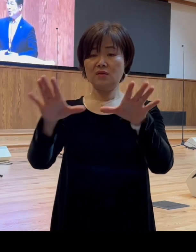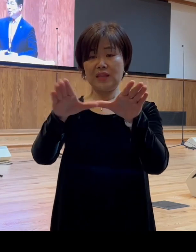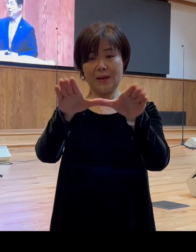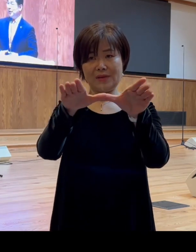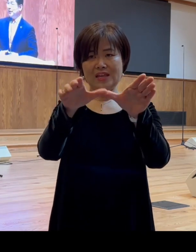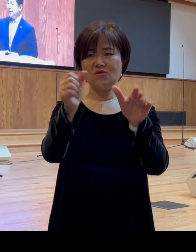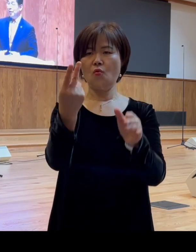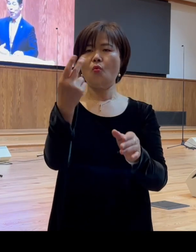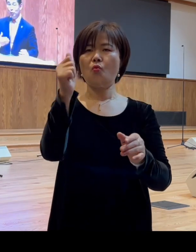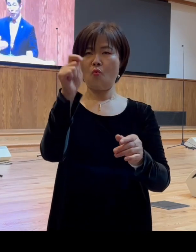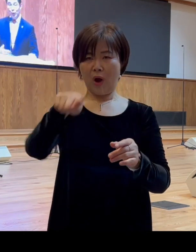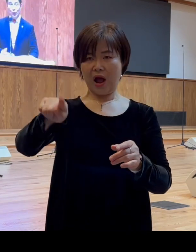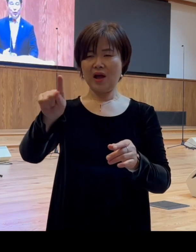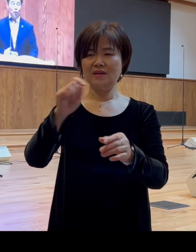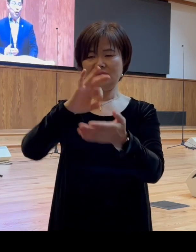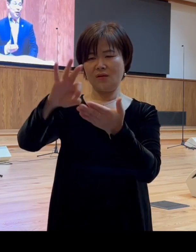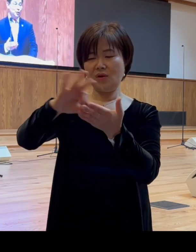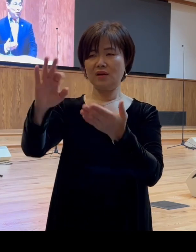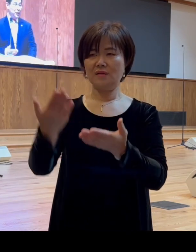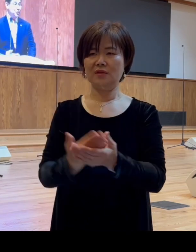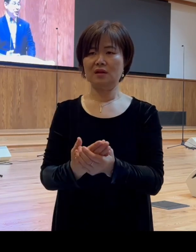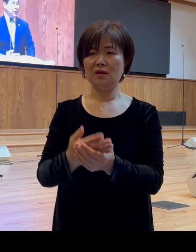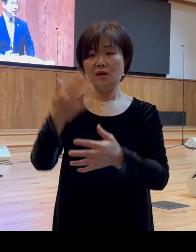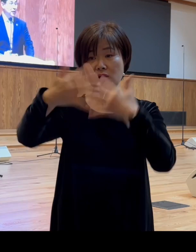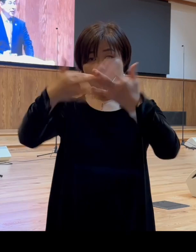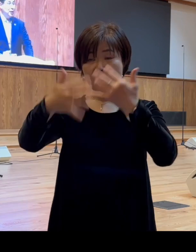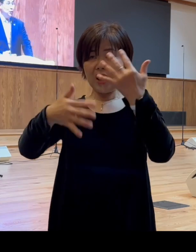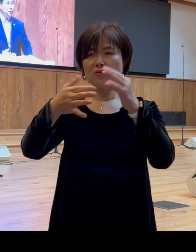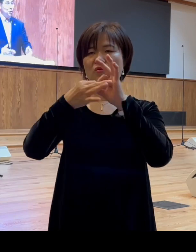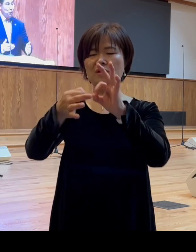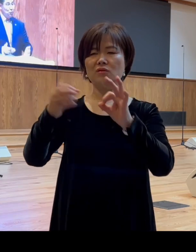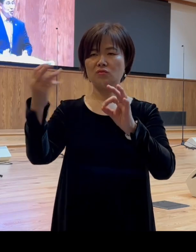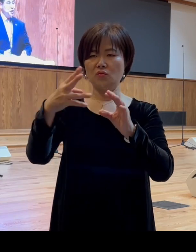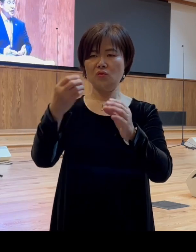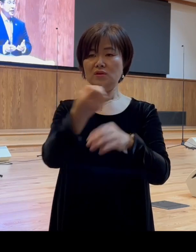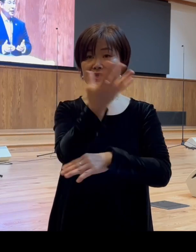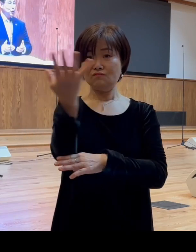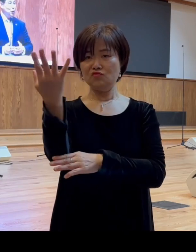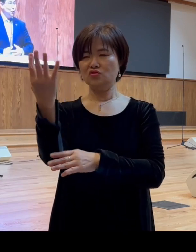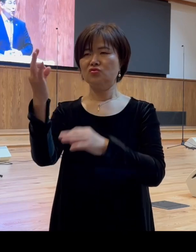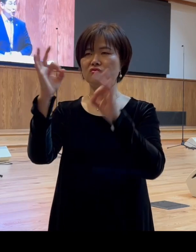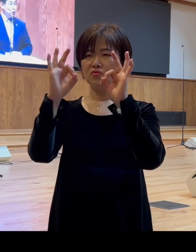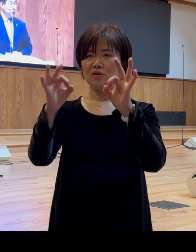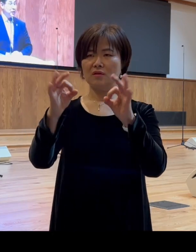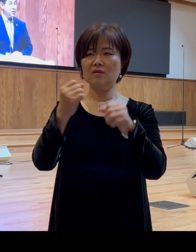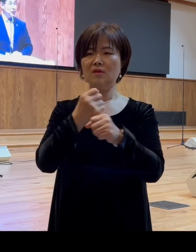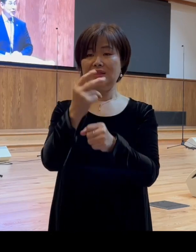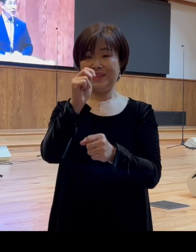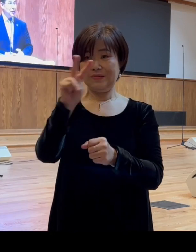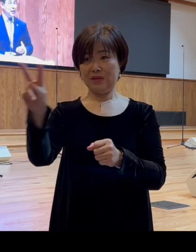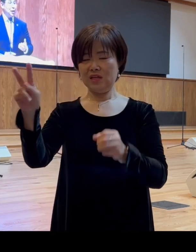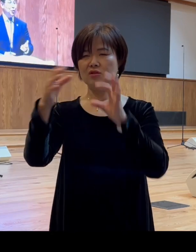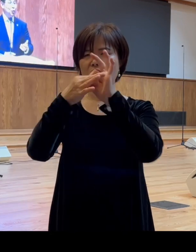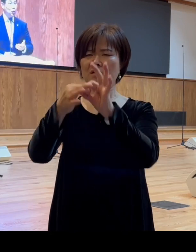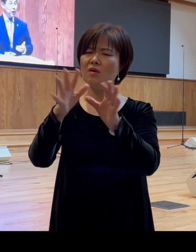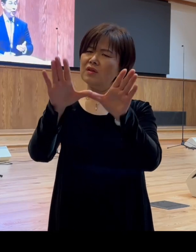여러분도 영화를 통해서나 혹은 신문지상이나 여러 언론을 통해서 나비 효과라고 하는